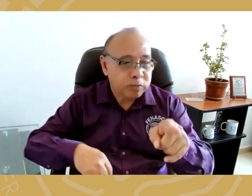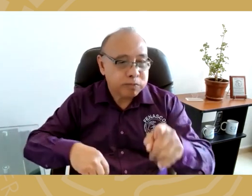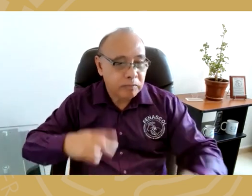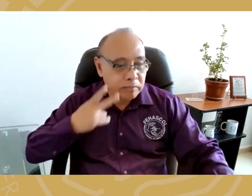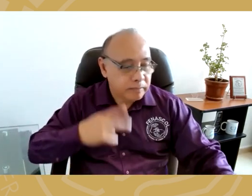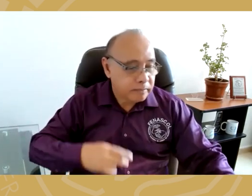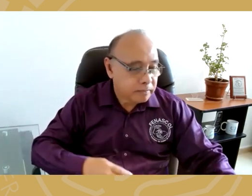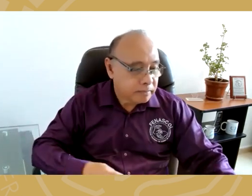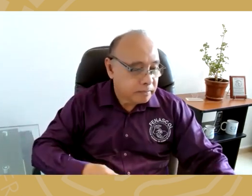Acá está.